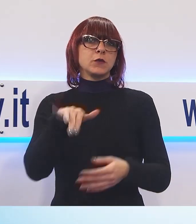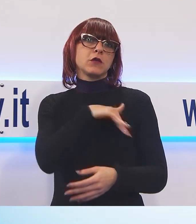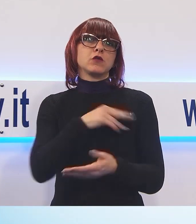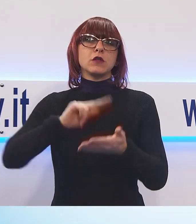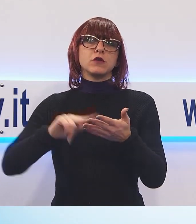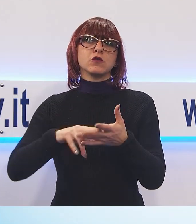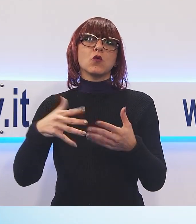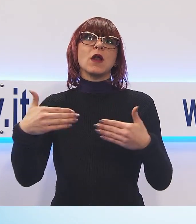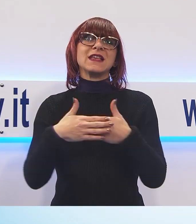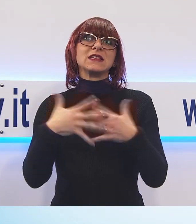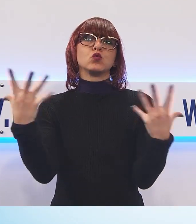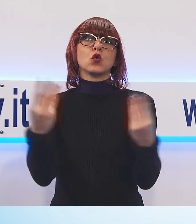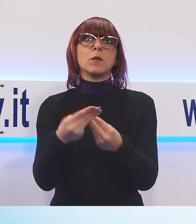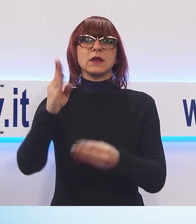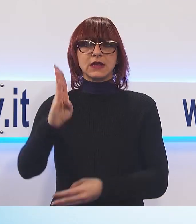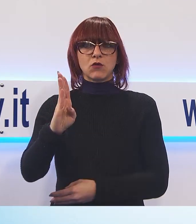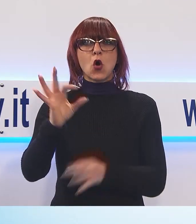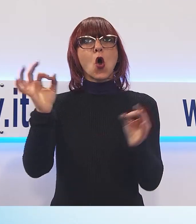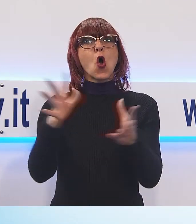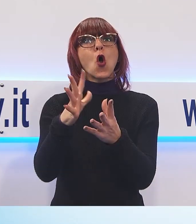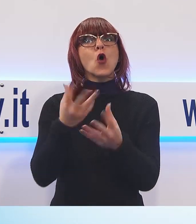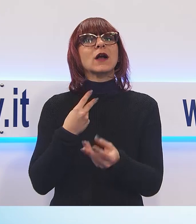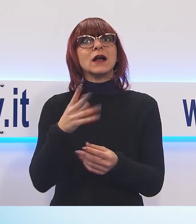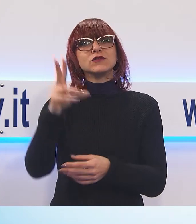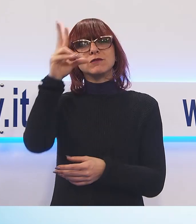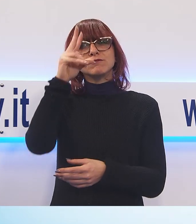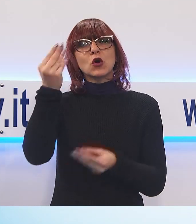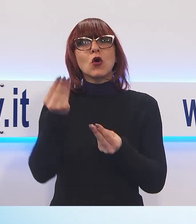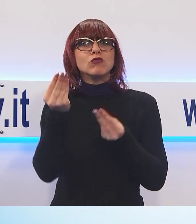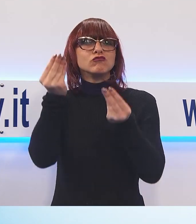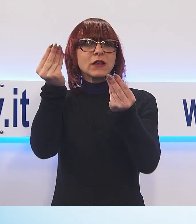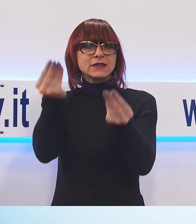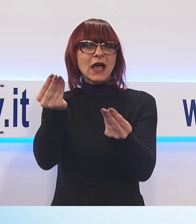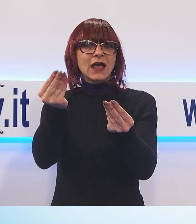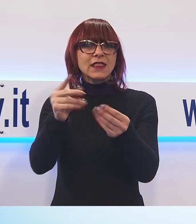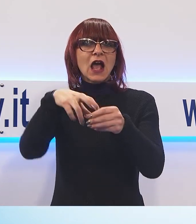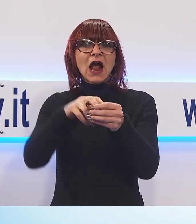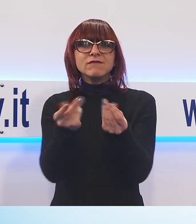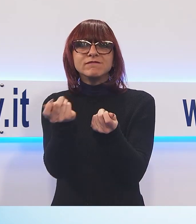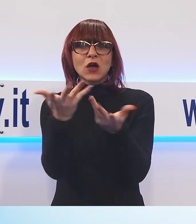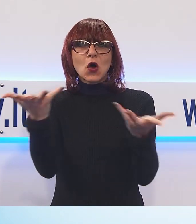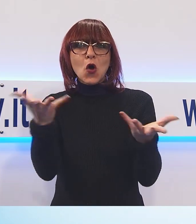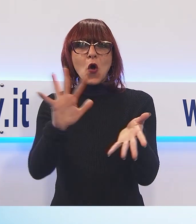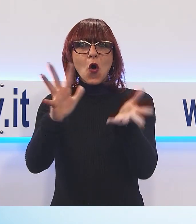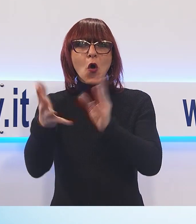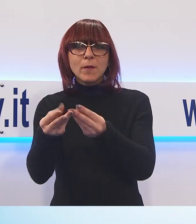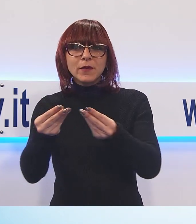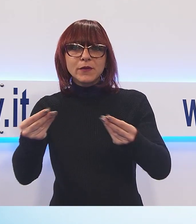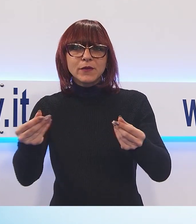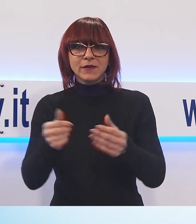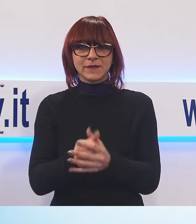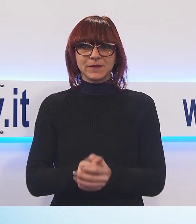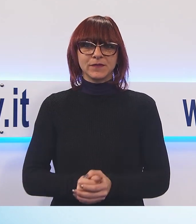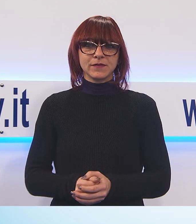Un'iniziativa voluta proprio per far conoscere e tramandare la tradizione. E noi si cerca di dare un valore a questa